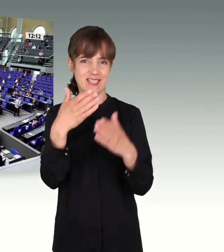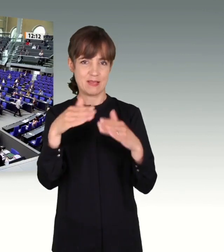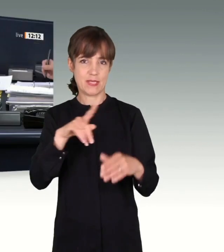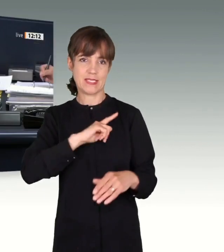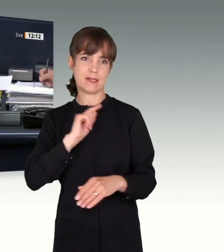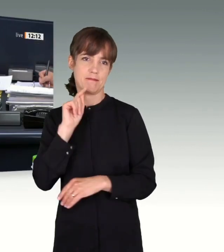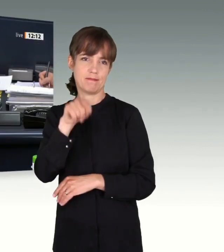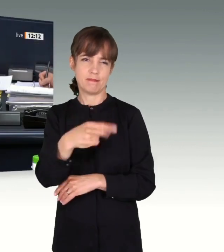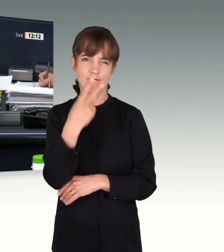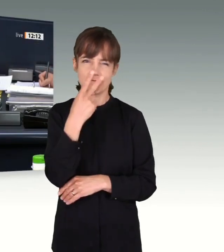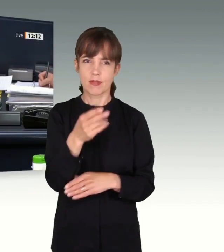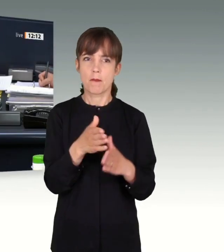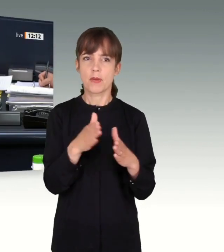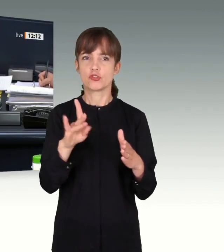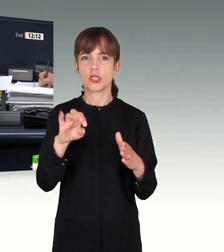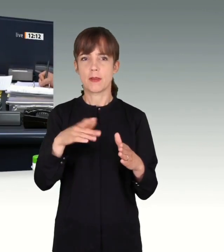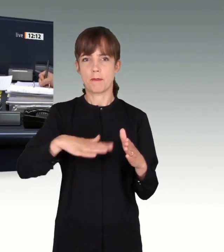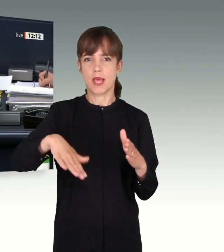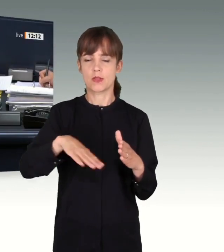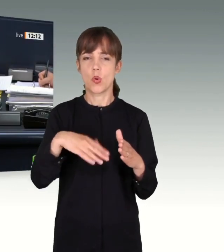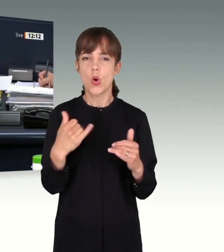Stefan Kröder, AfD, ist der nächste Redner.